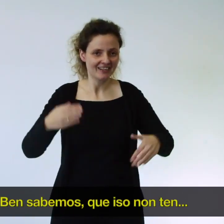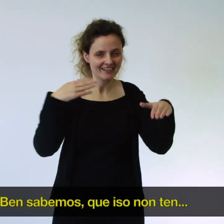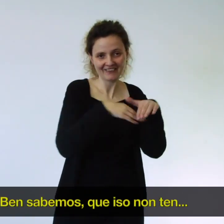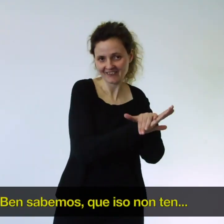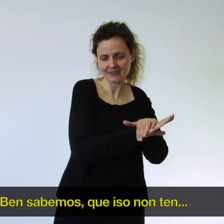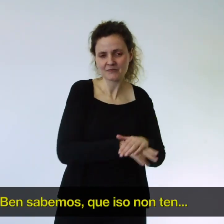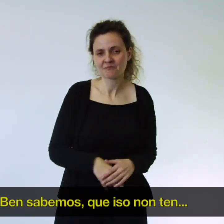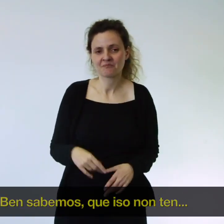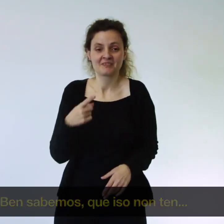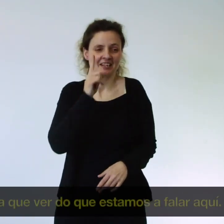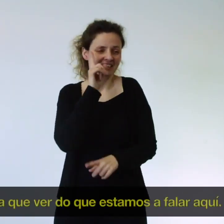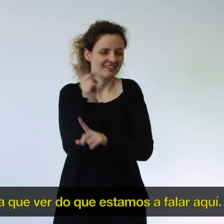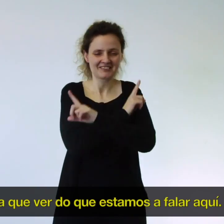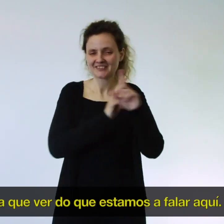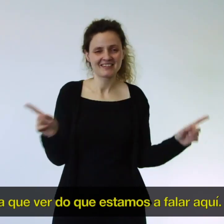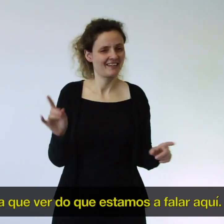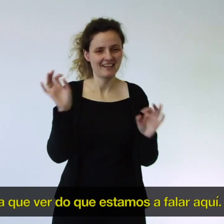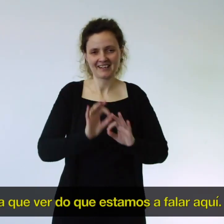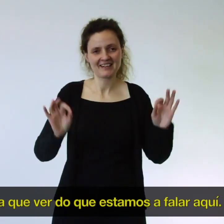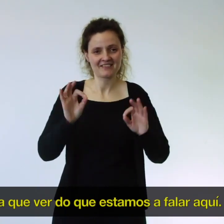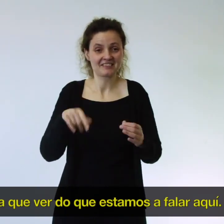que iso non ten nada que ver co que estamos a falar aquí.